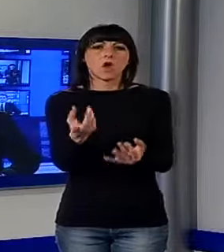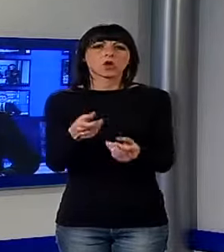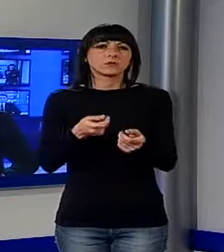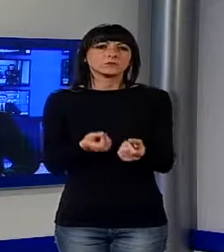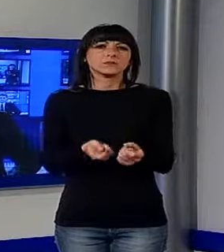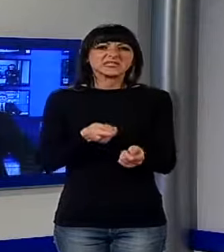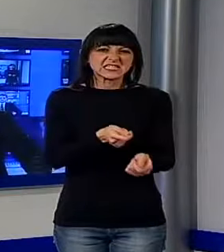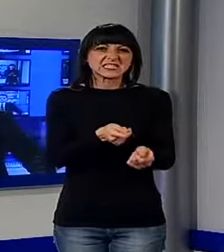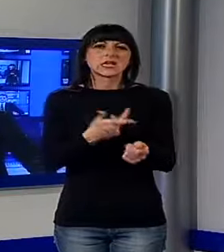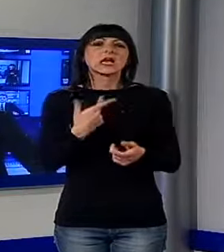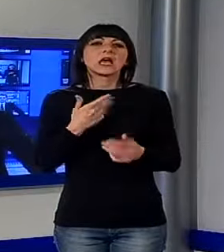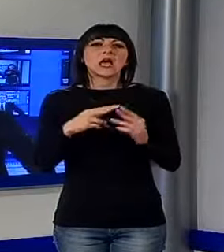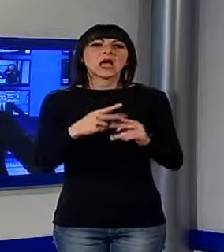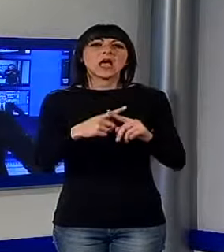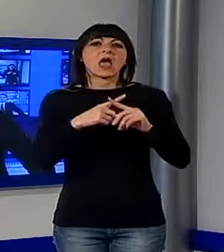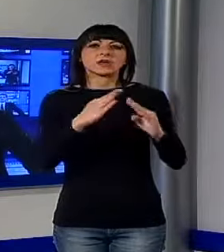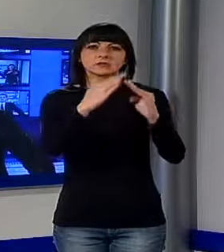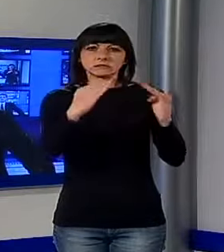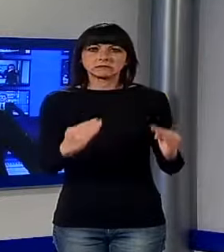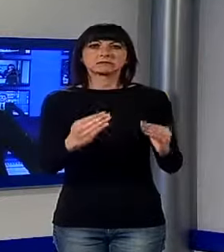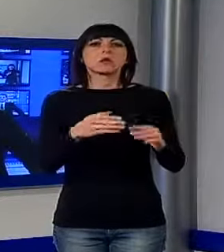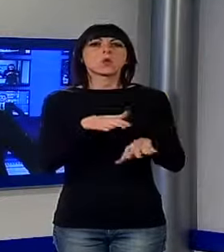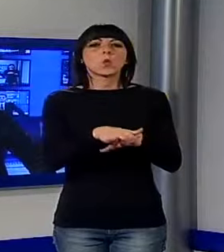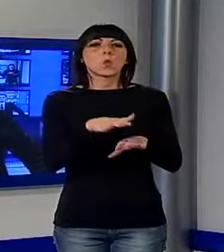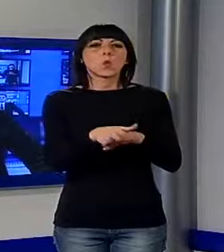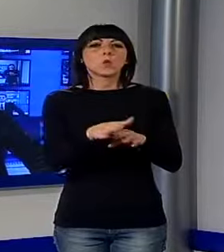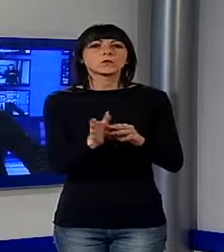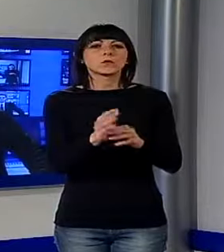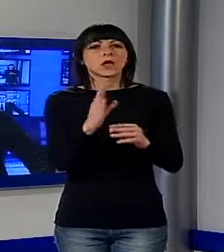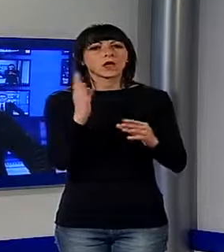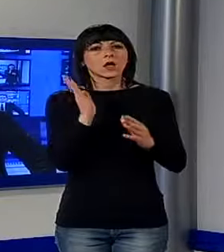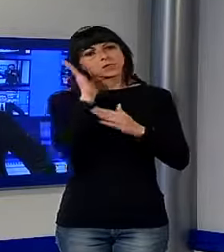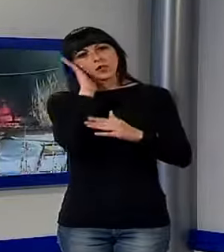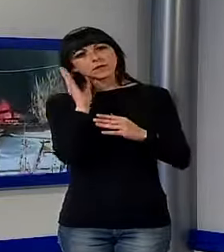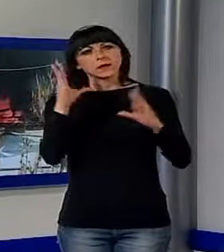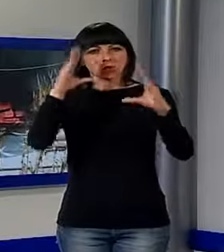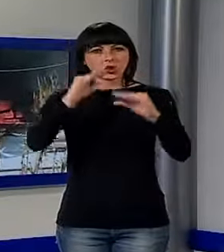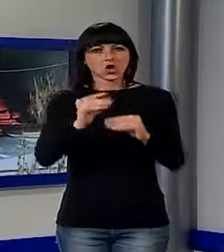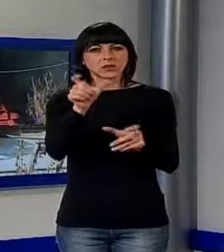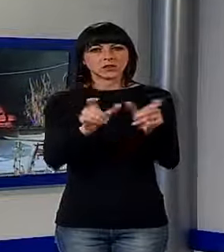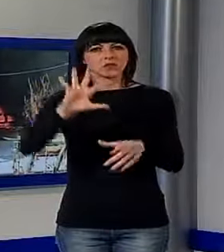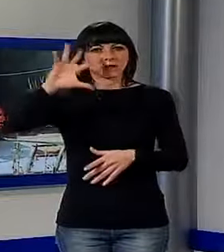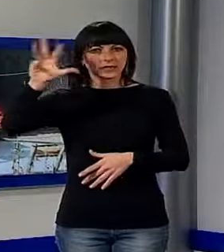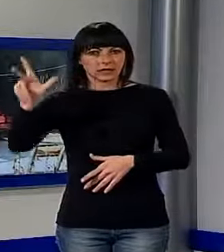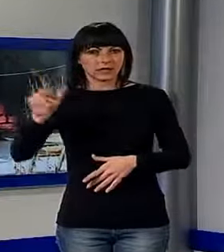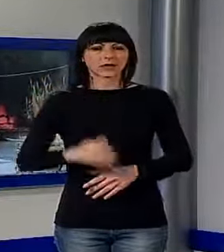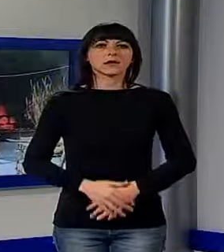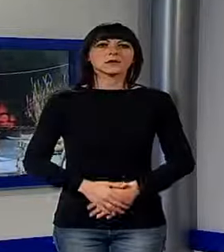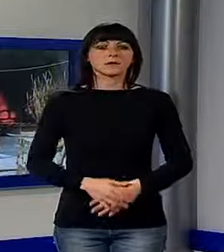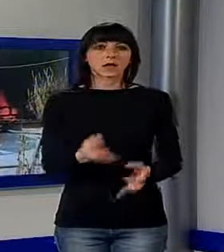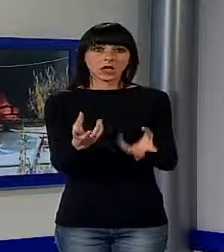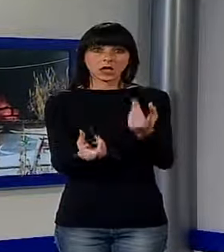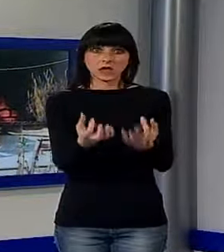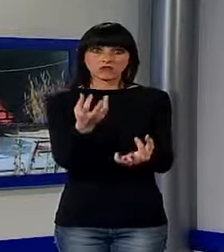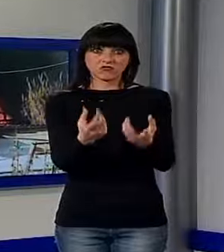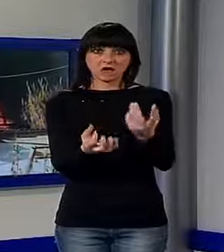ex serra trasformata in rifugio per la notte da alcuni stranieri. Un incendio di chiare origini dolose